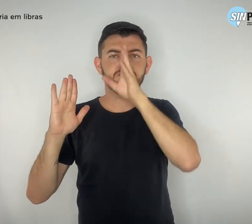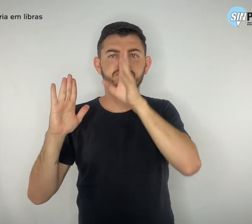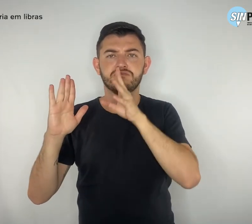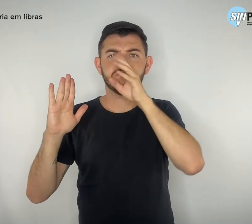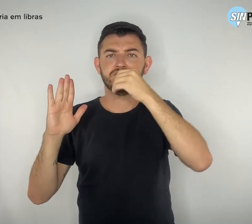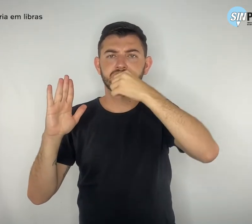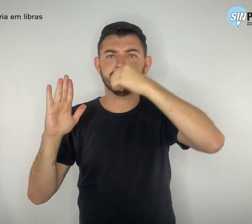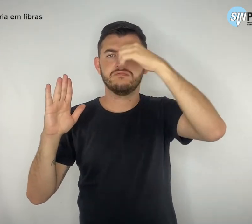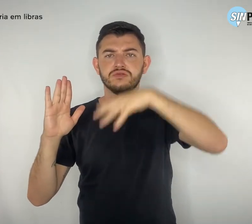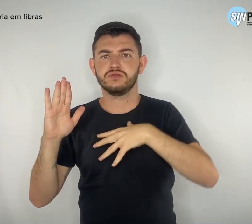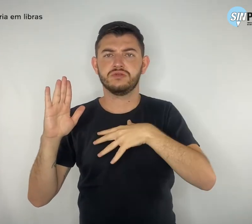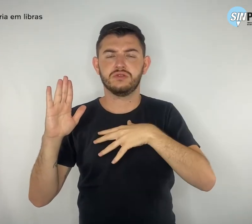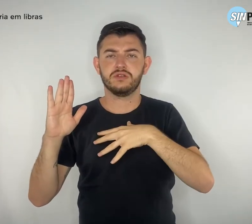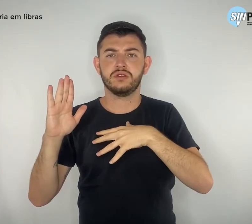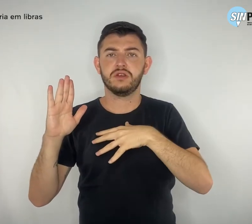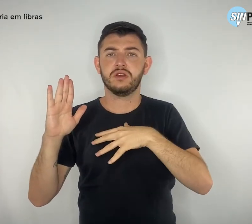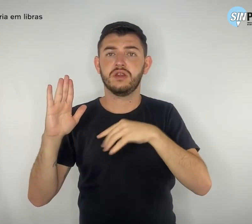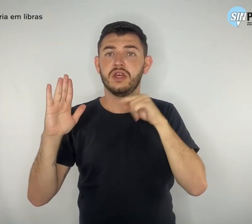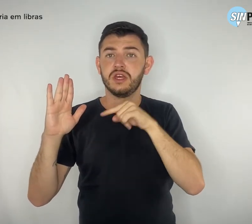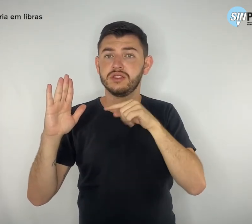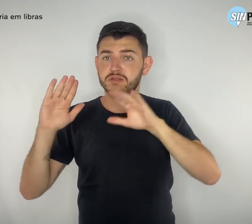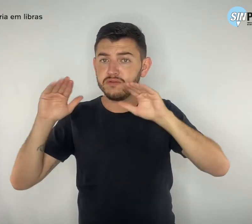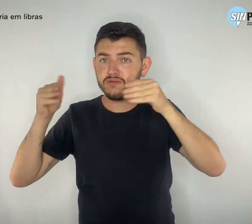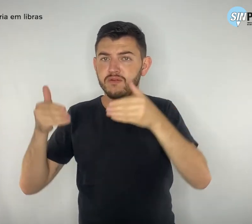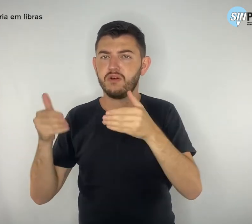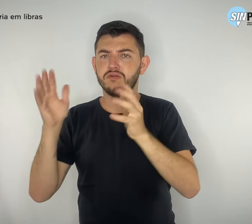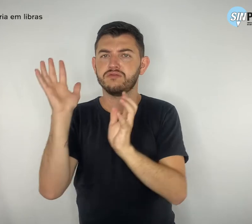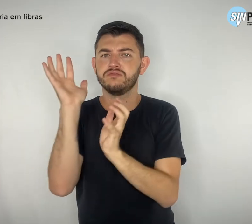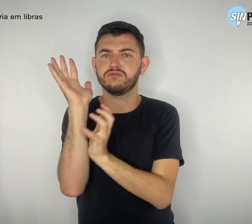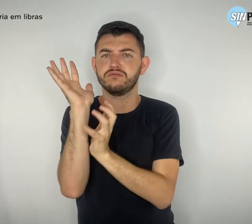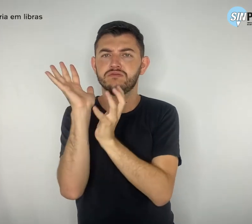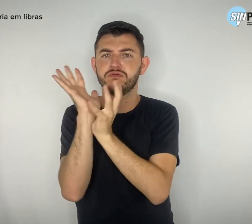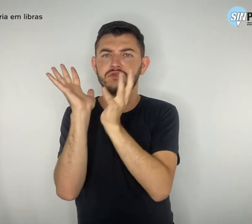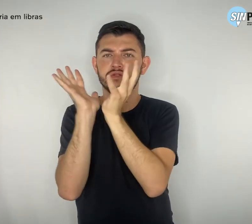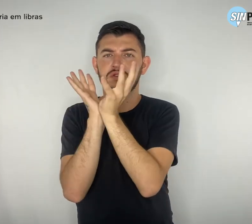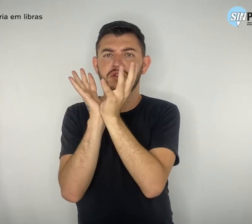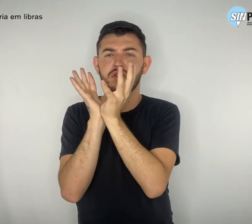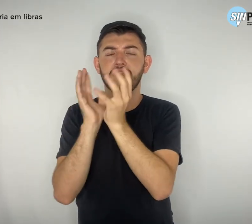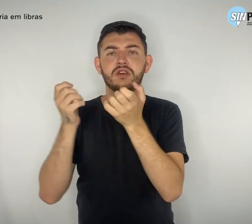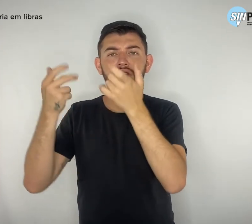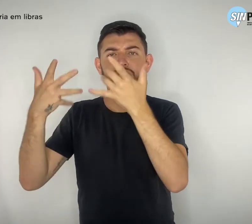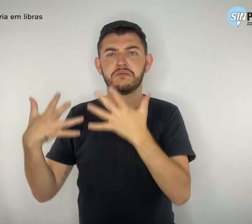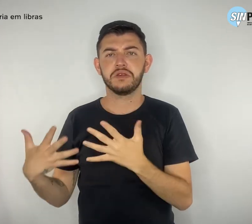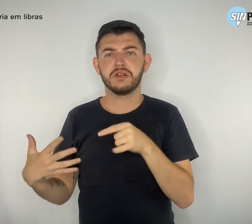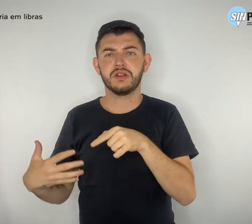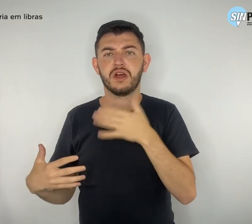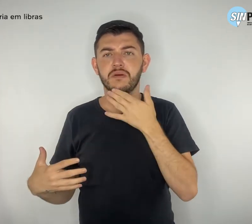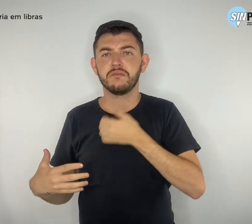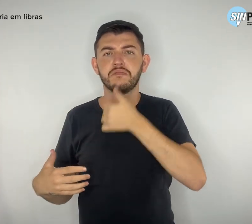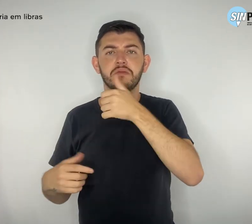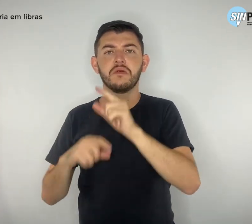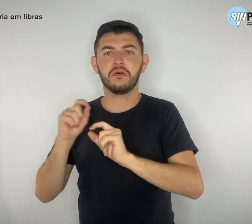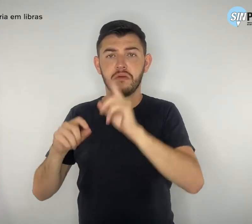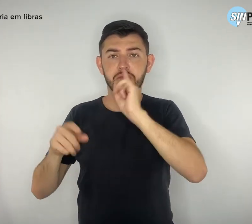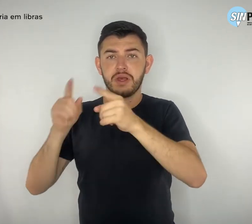hierarquização e na subjetividade de que o natural é haver mandantes e mandados.